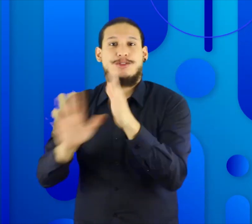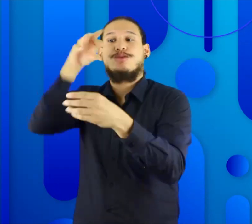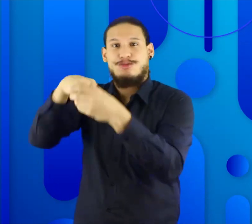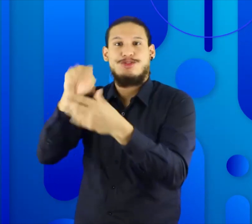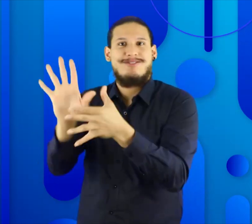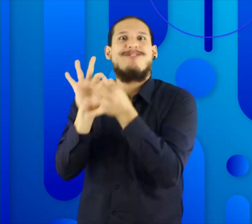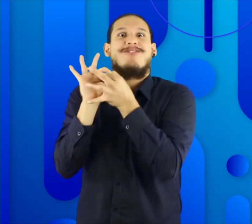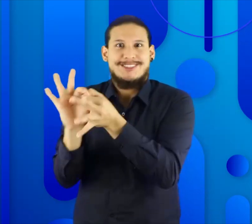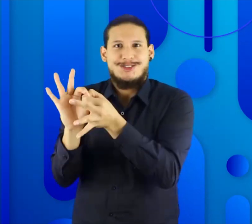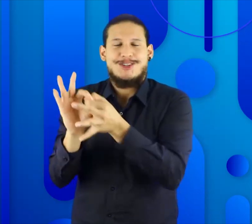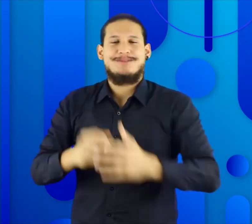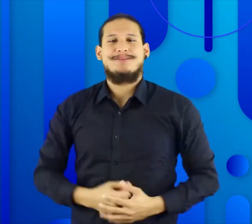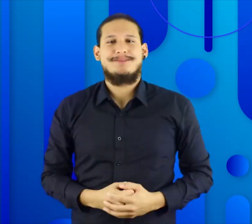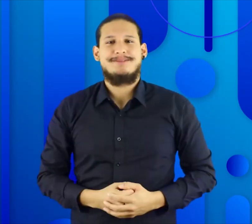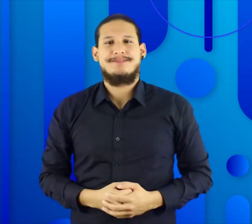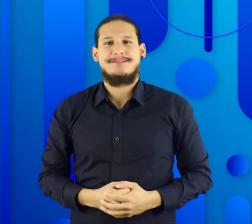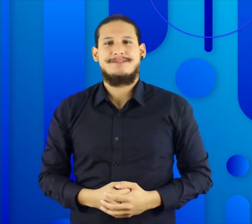de la Lengua de Señas Colombiana de FENASCOL.